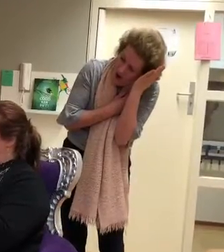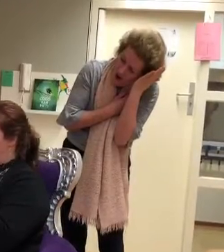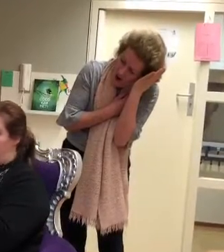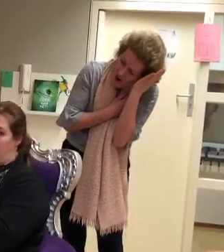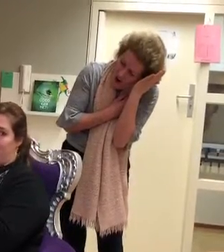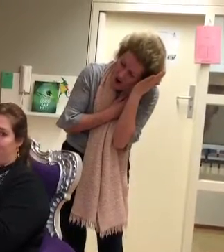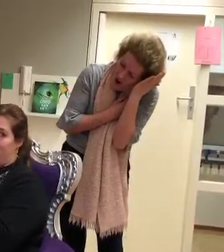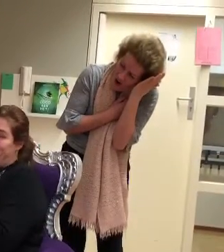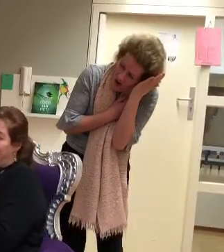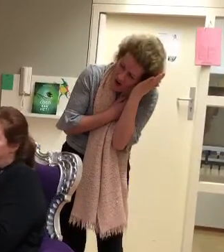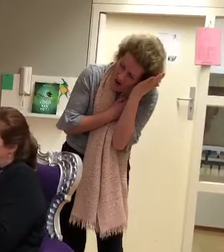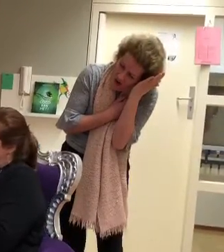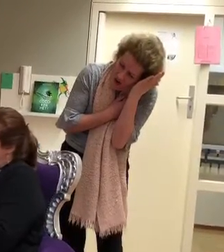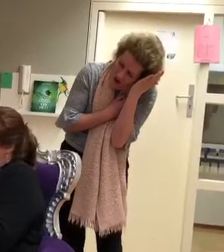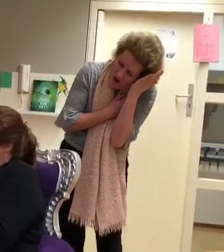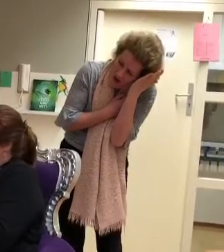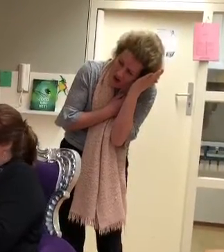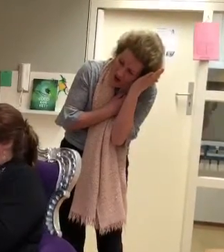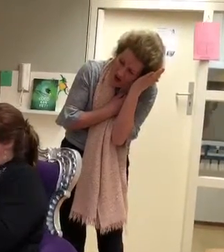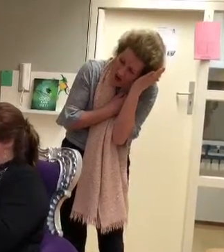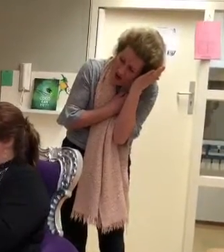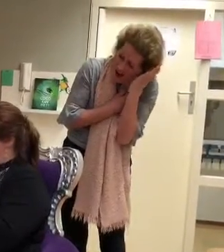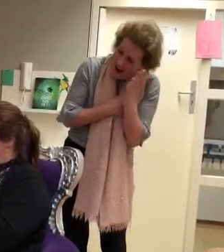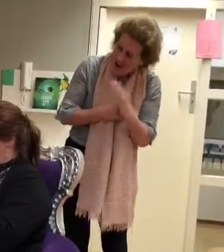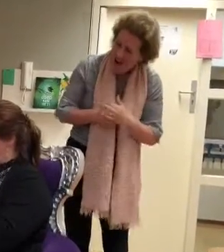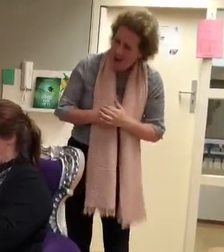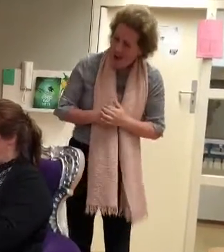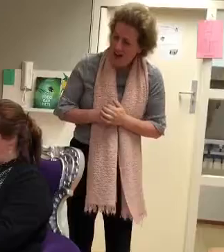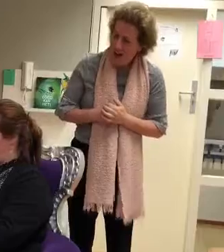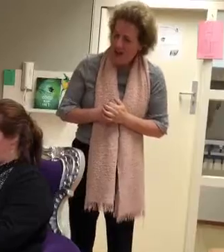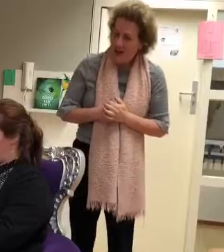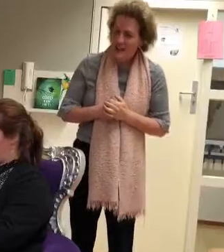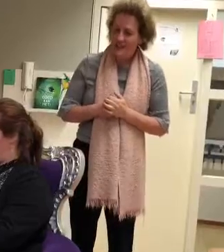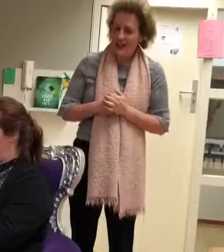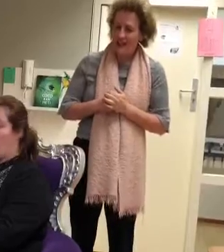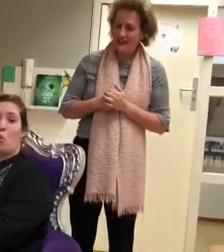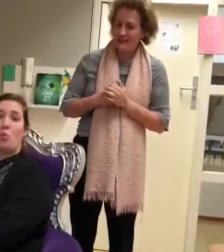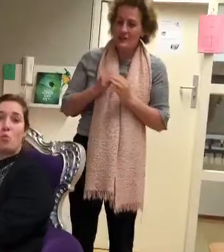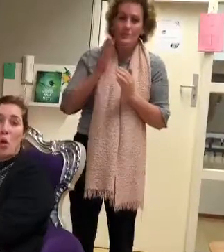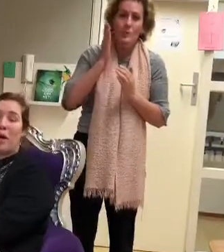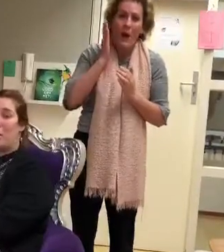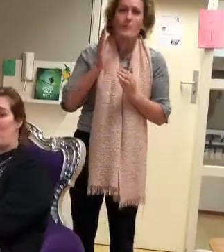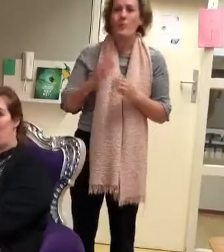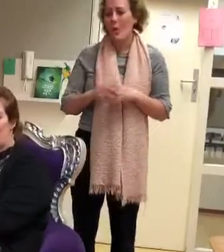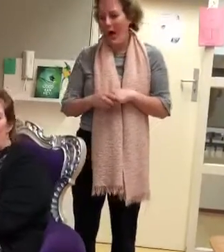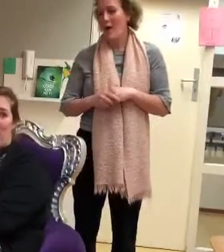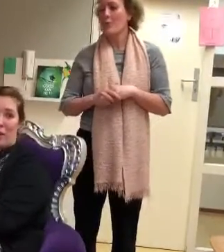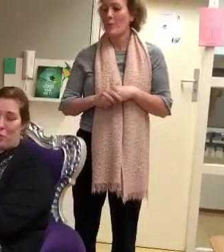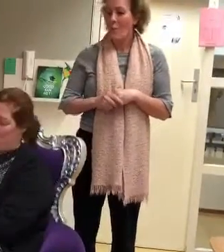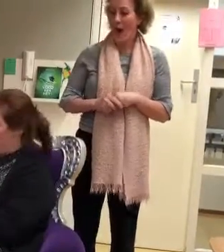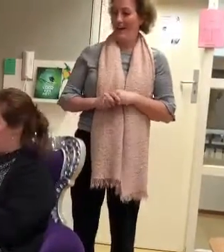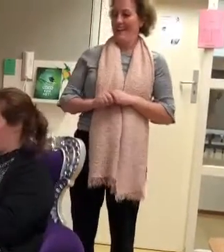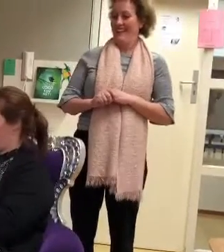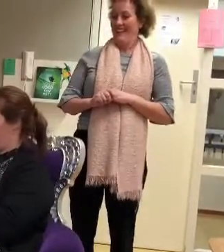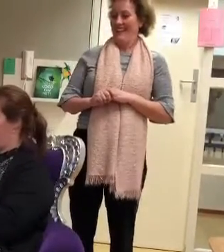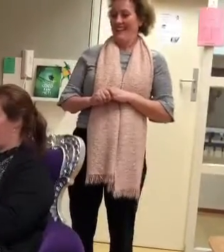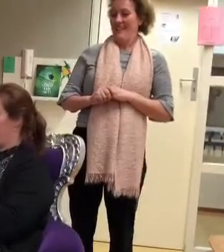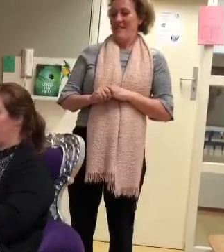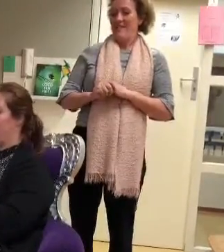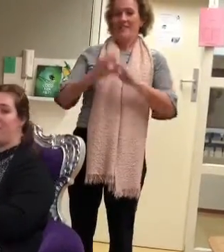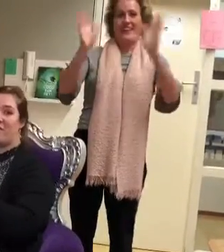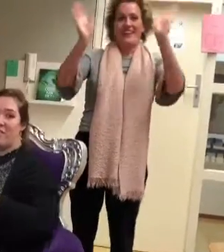warm bedje aan. Mmm. En wangen die vol zoenen staan. Muah! Muah! Muah!